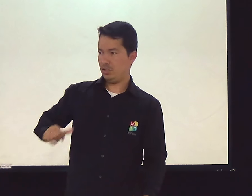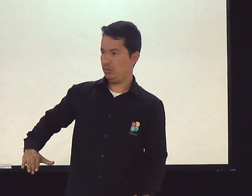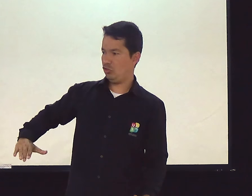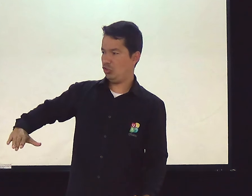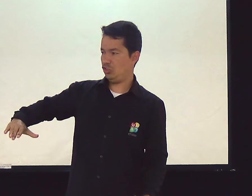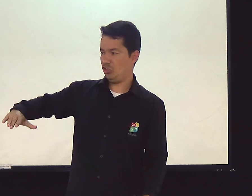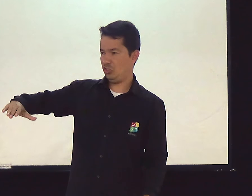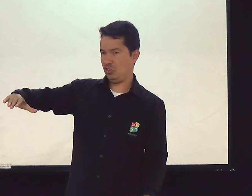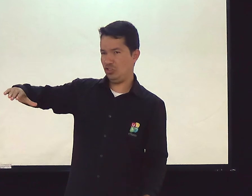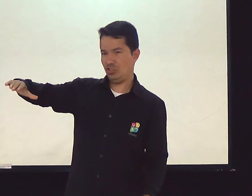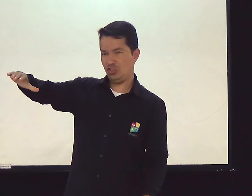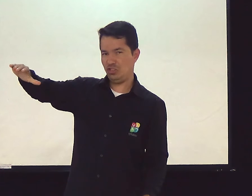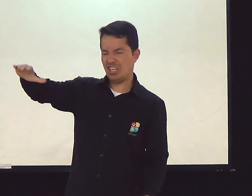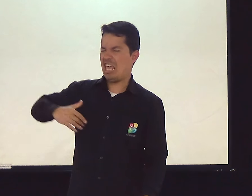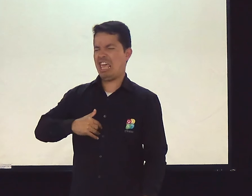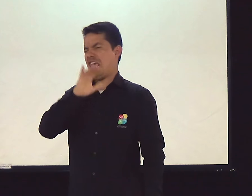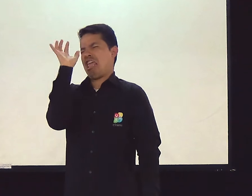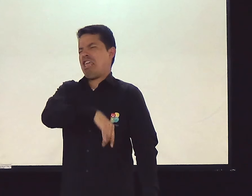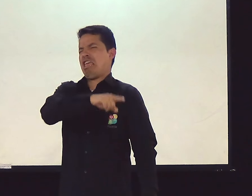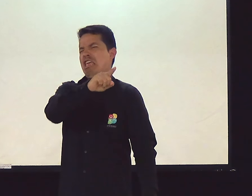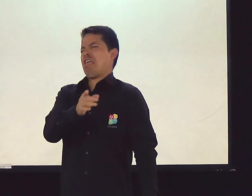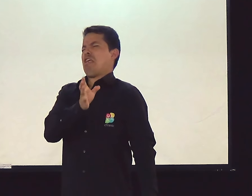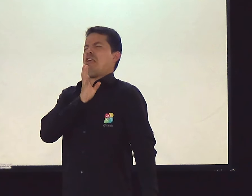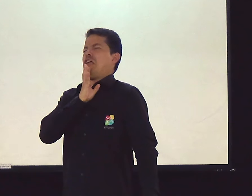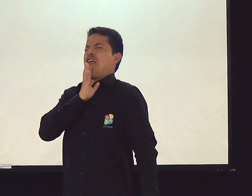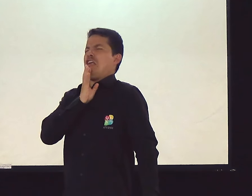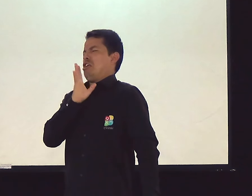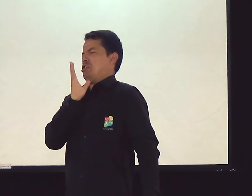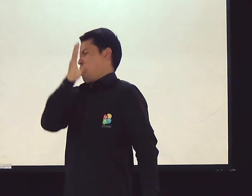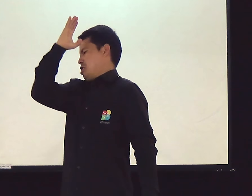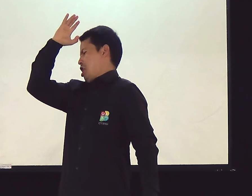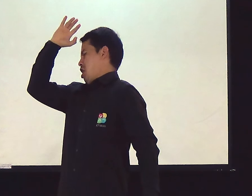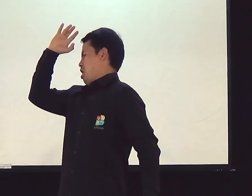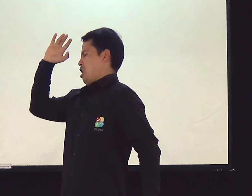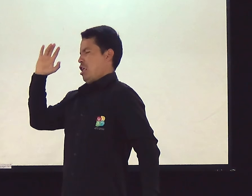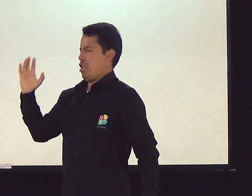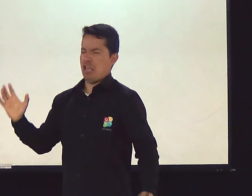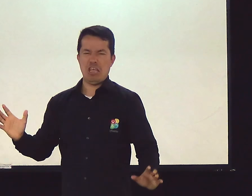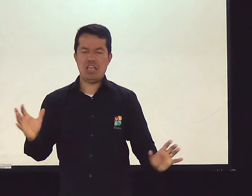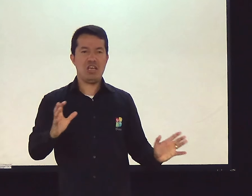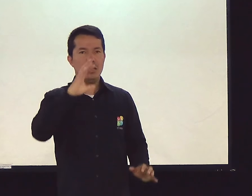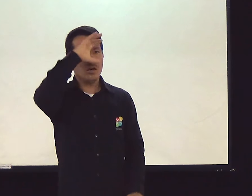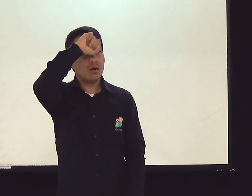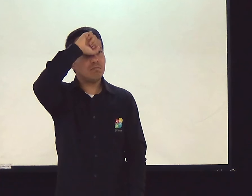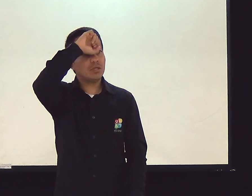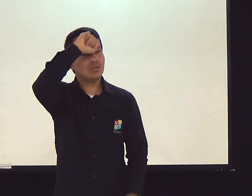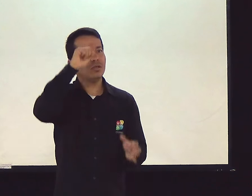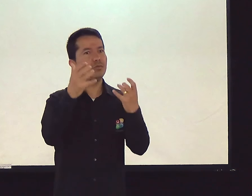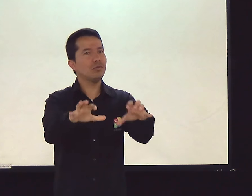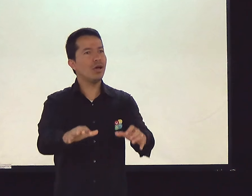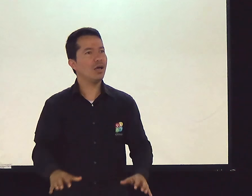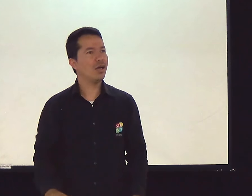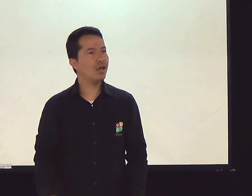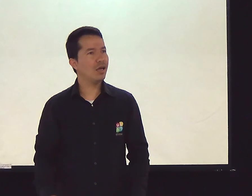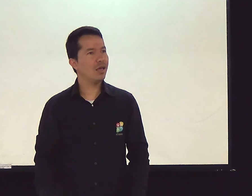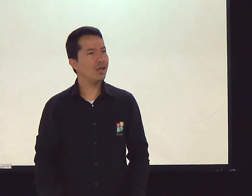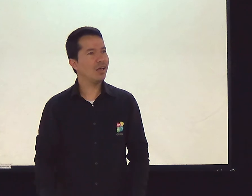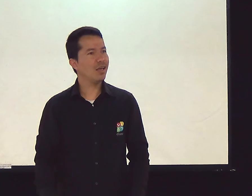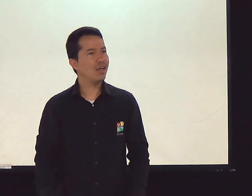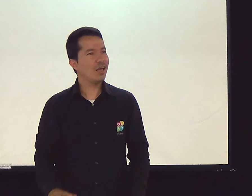E a gente cresce? Não. E é, não, não. Não quero saber. E você não rejeita